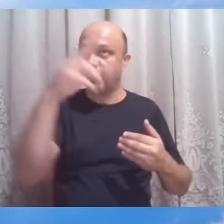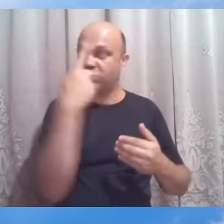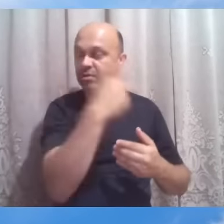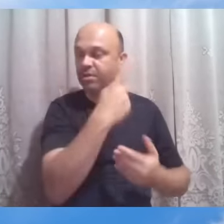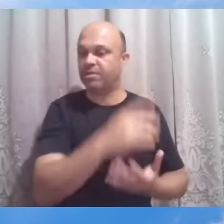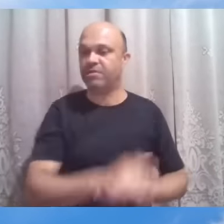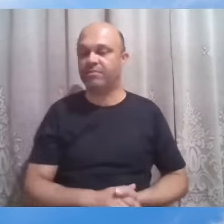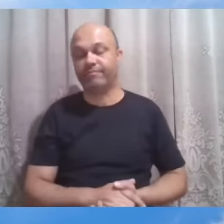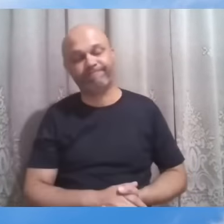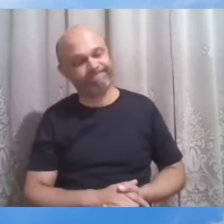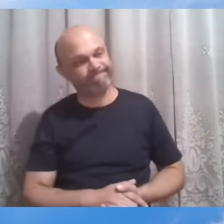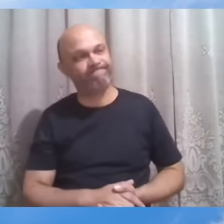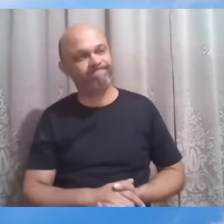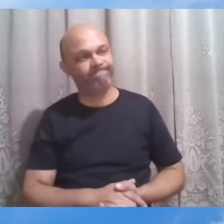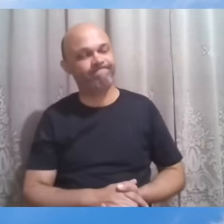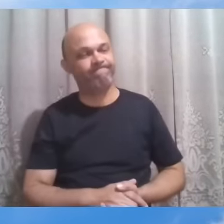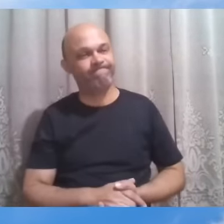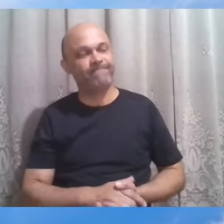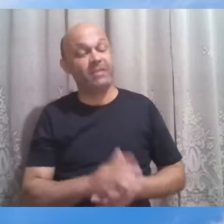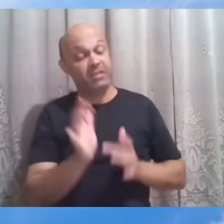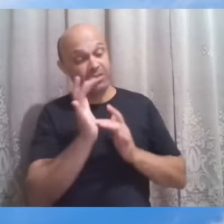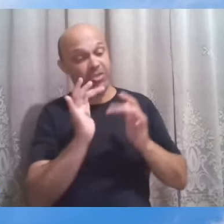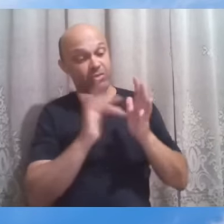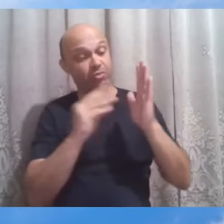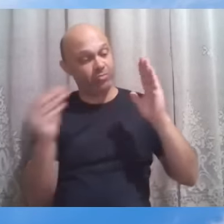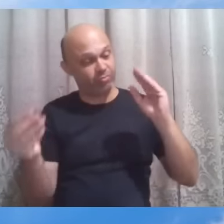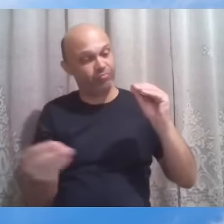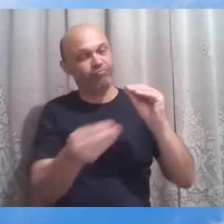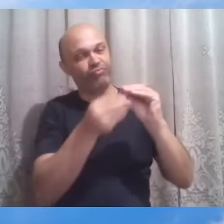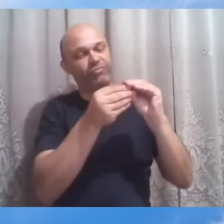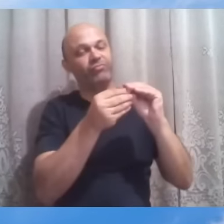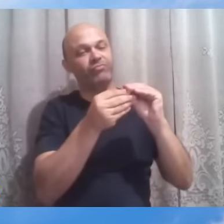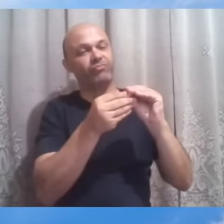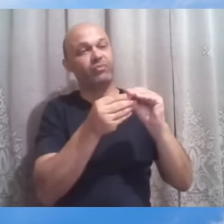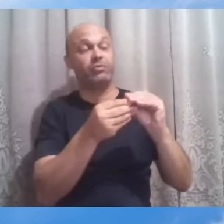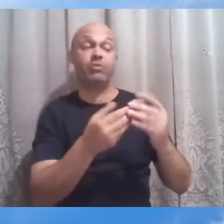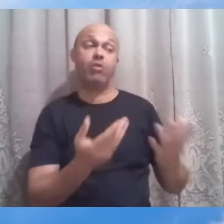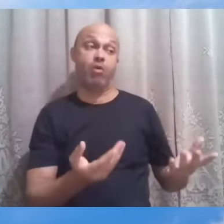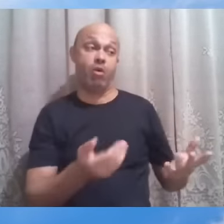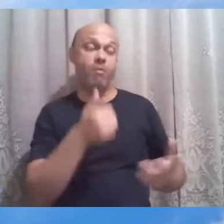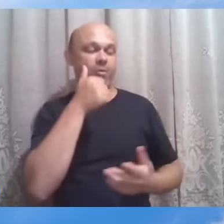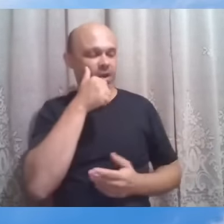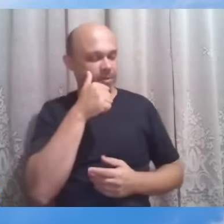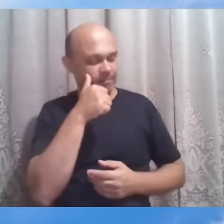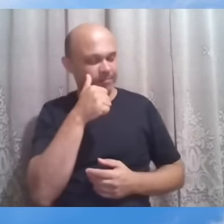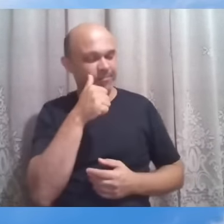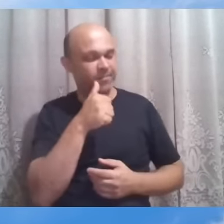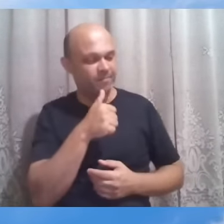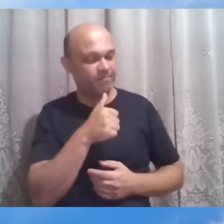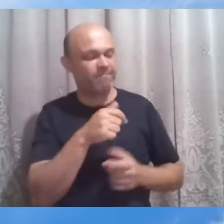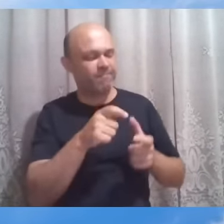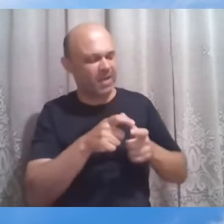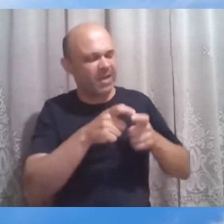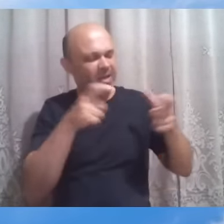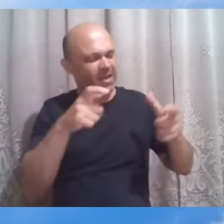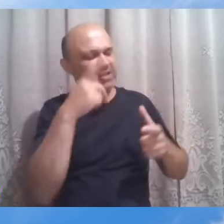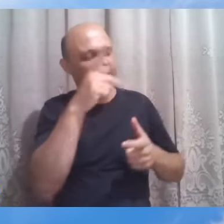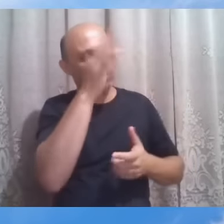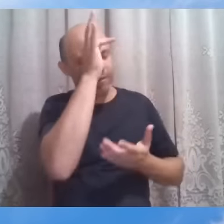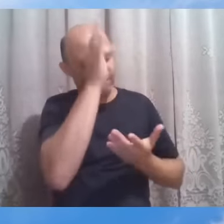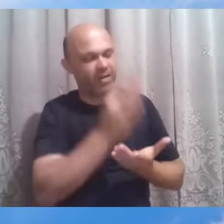Jesus, então, acrescenta, Oh, mulher, grande a tua fé.